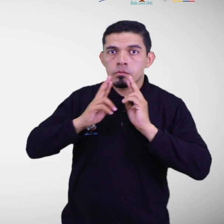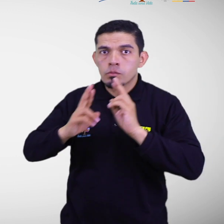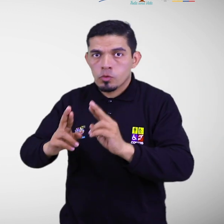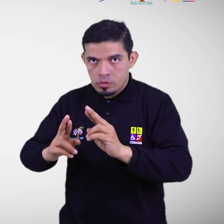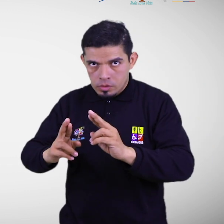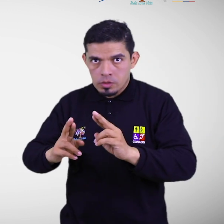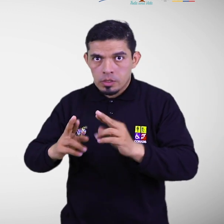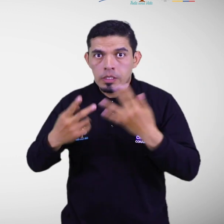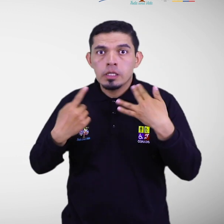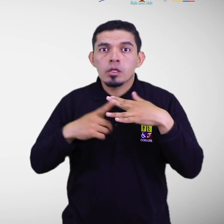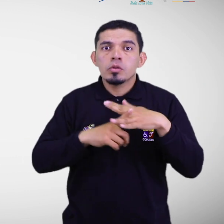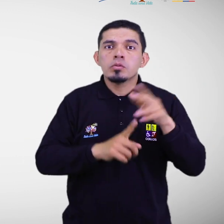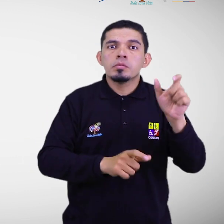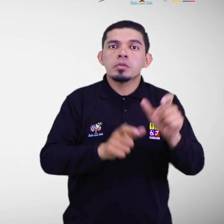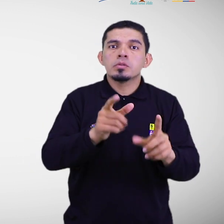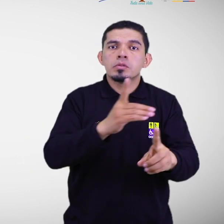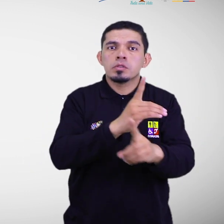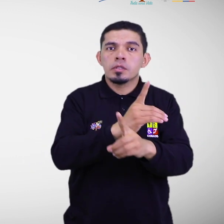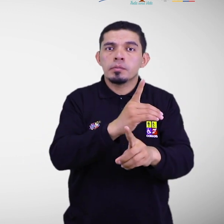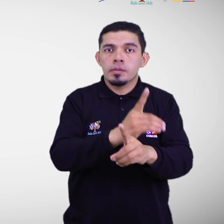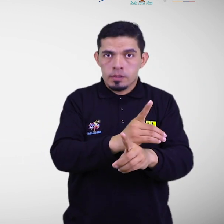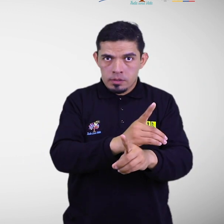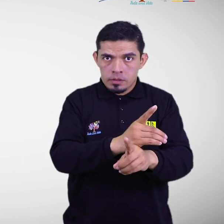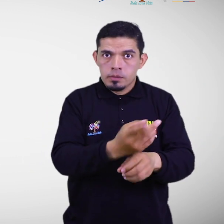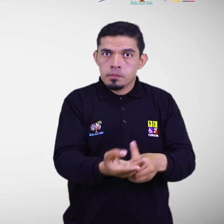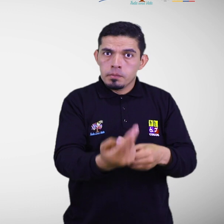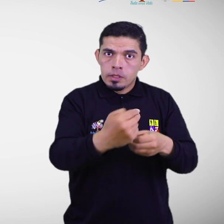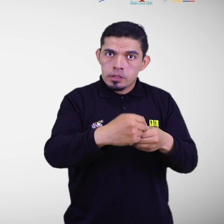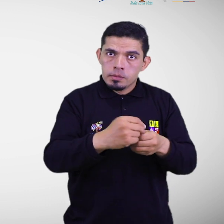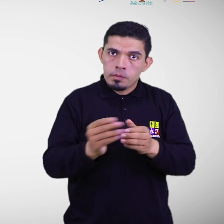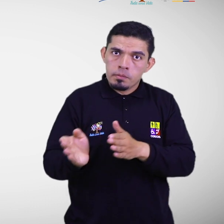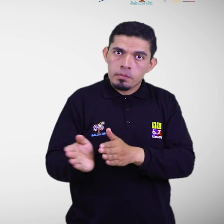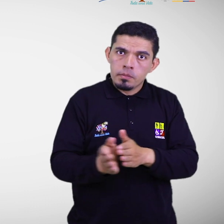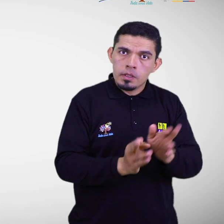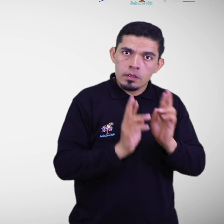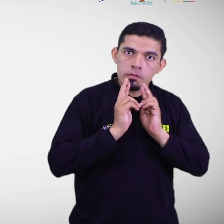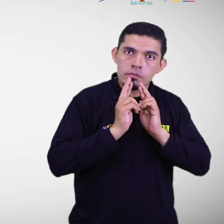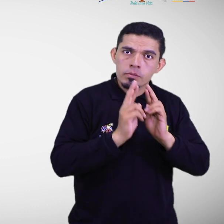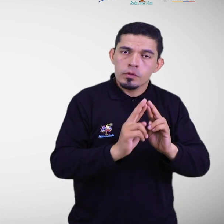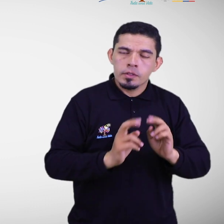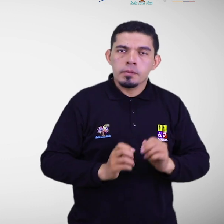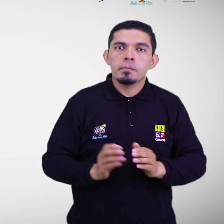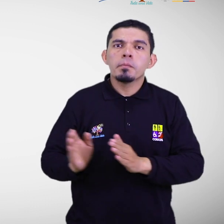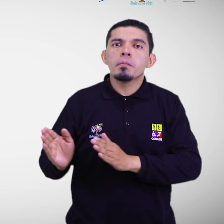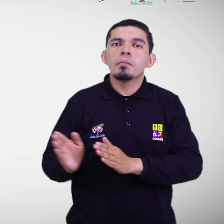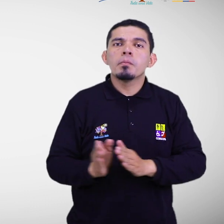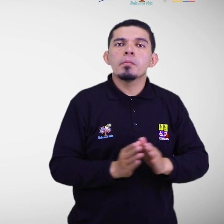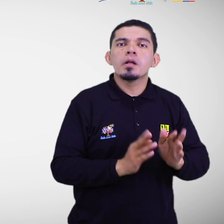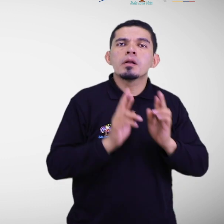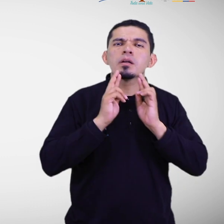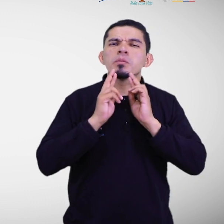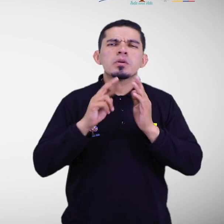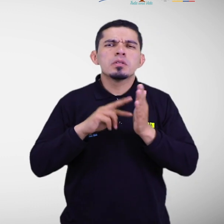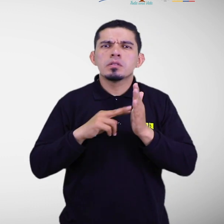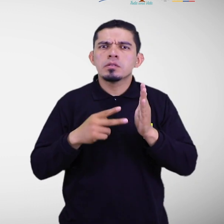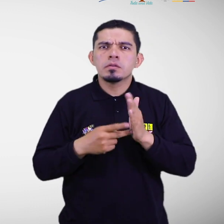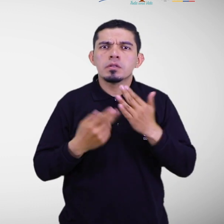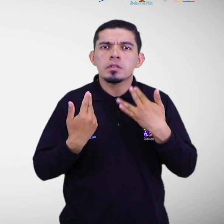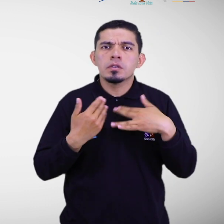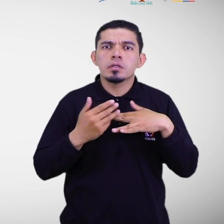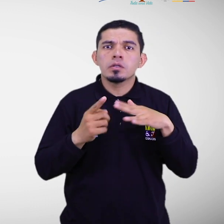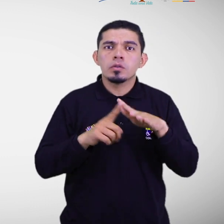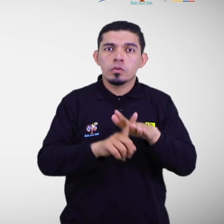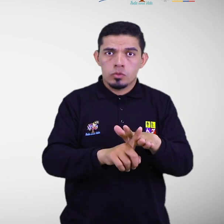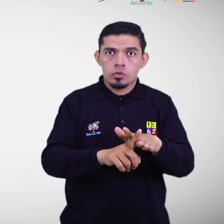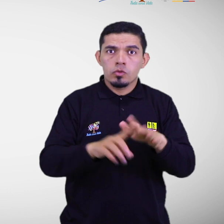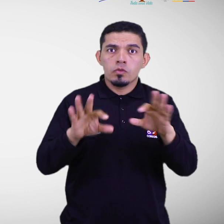personas con discapacidad en los planes de respuesta. Los planes de respuesta inclusivos familiares, comunitarios e